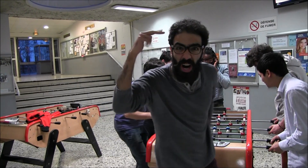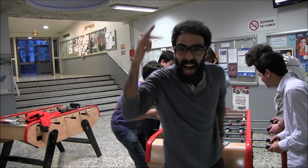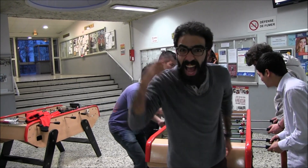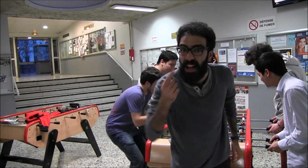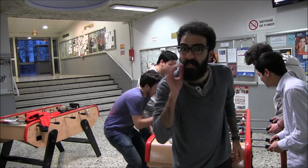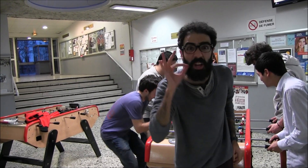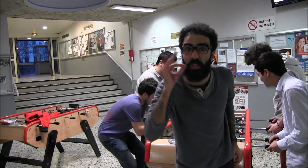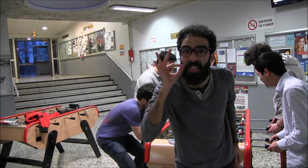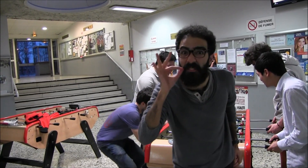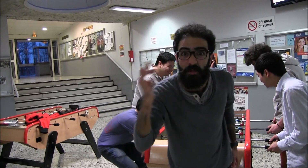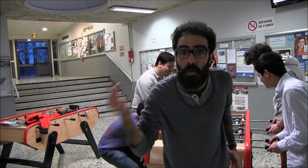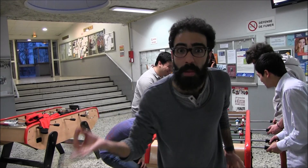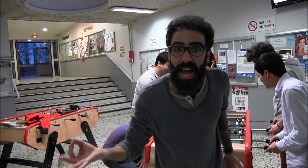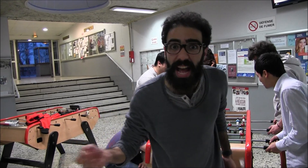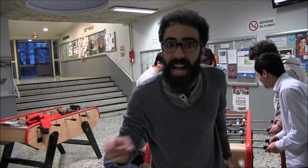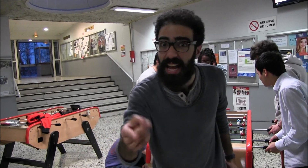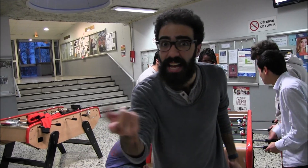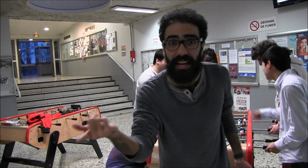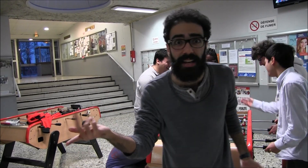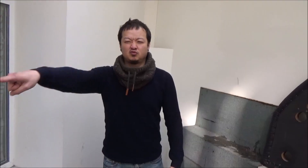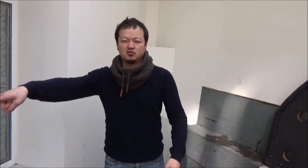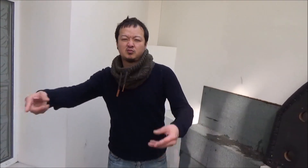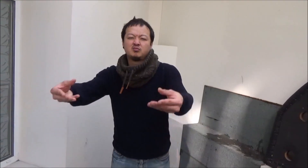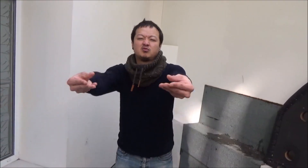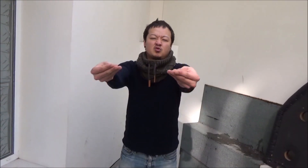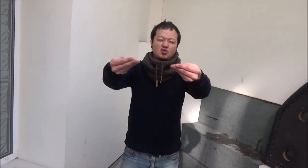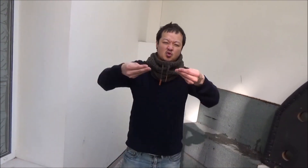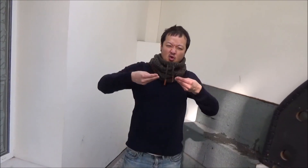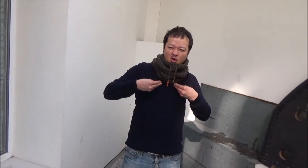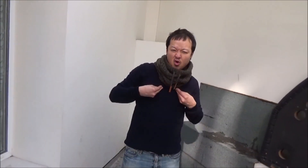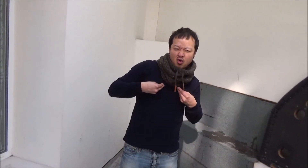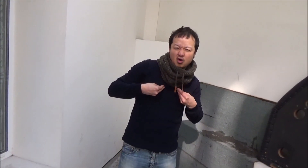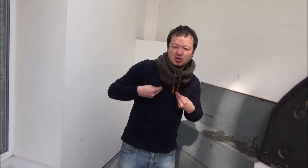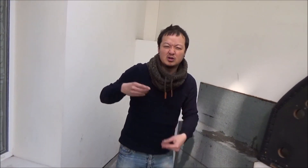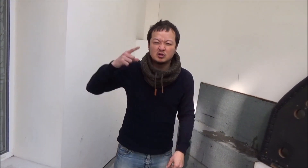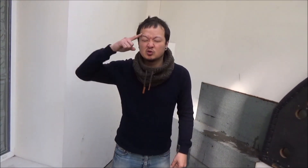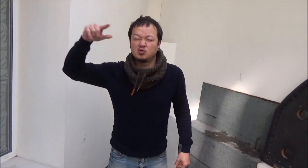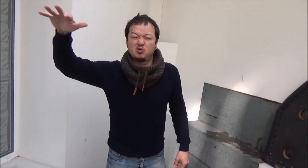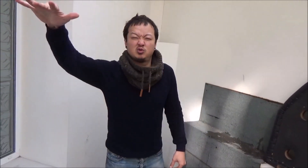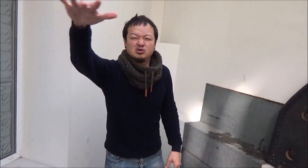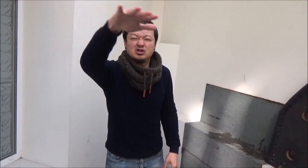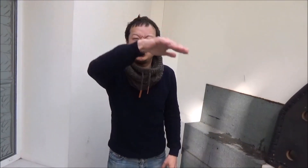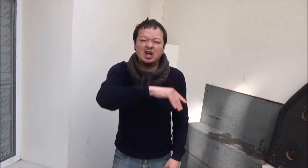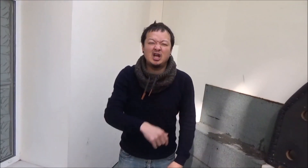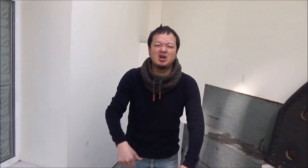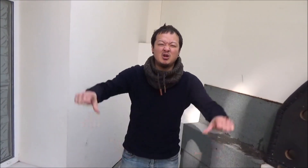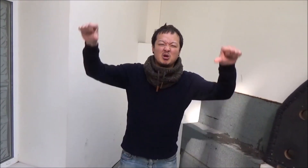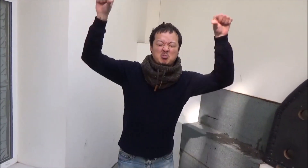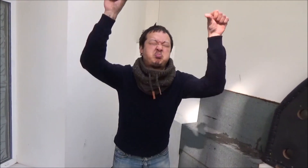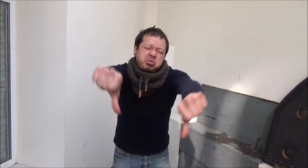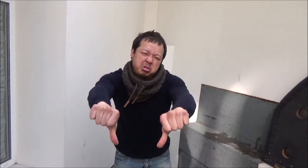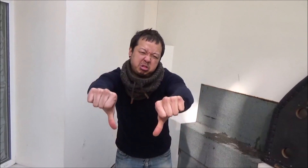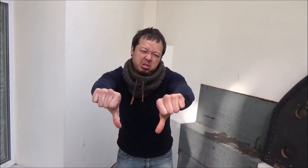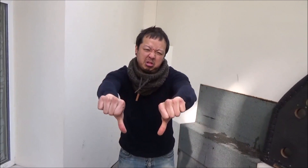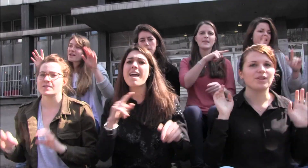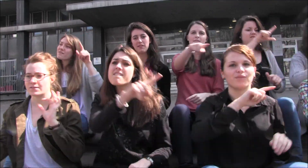en train de fumer Vous avez sali les idéologies Mais vous